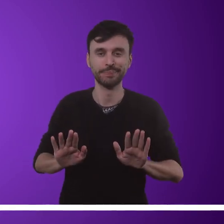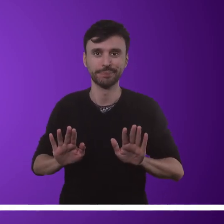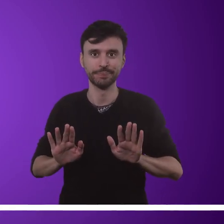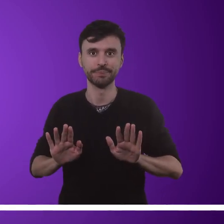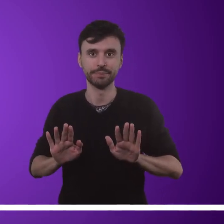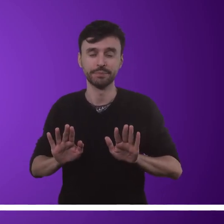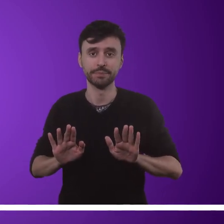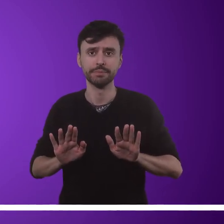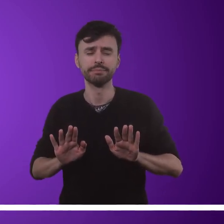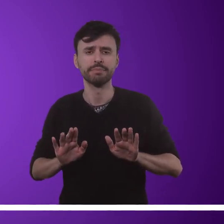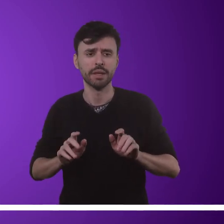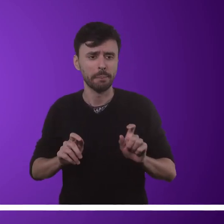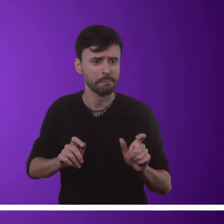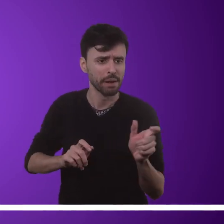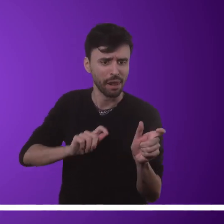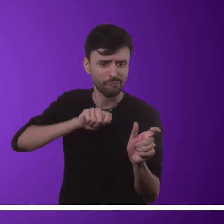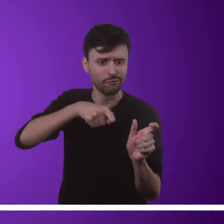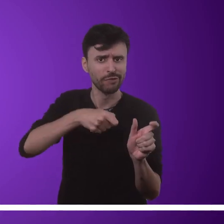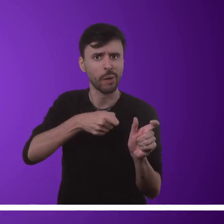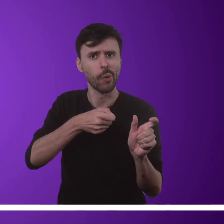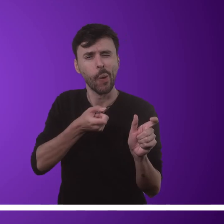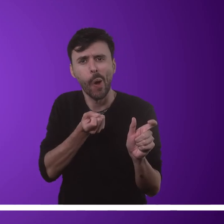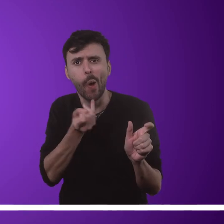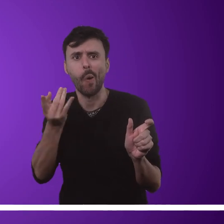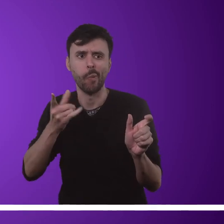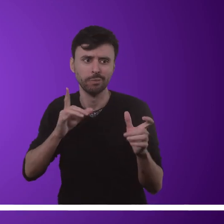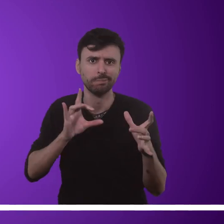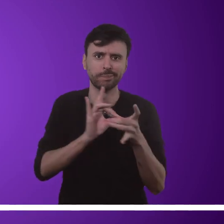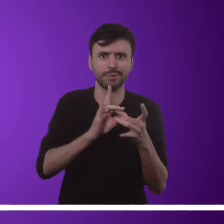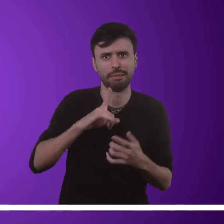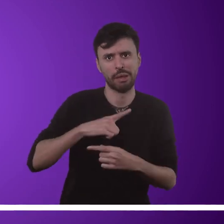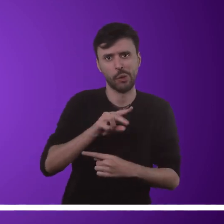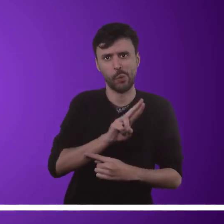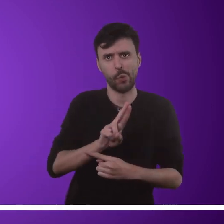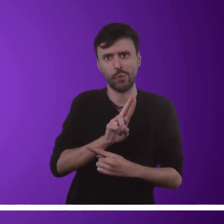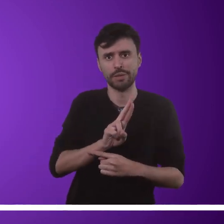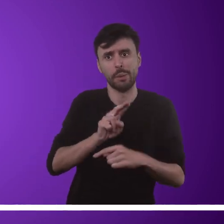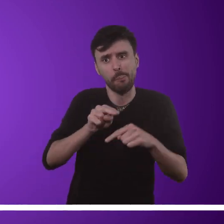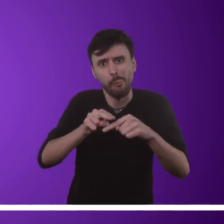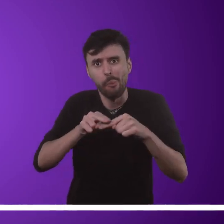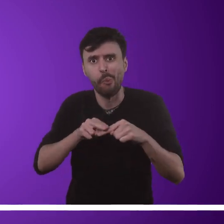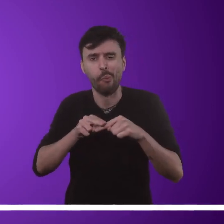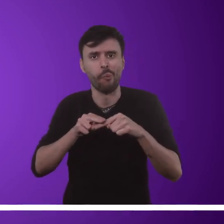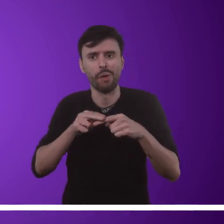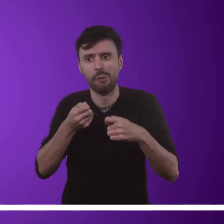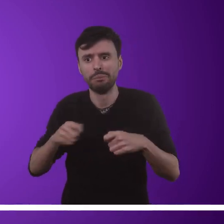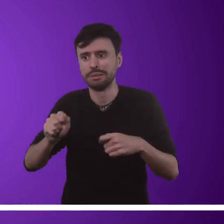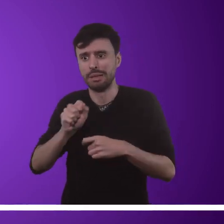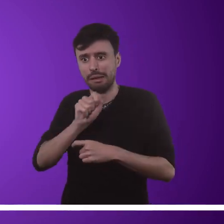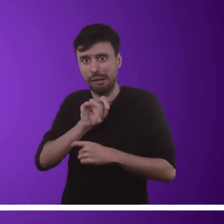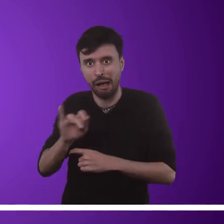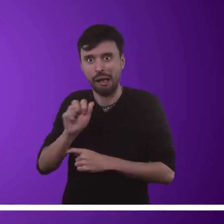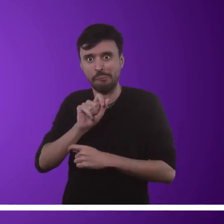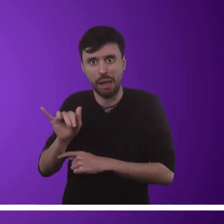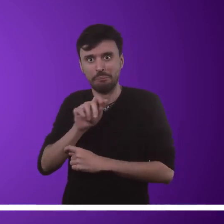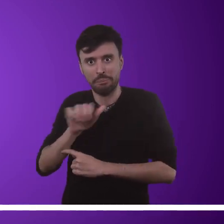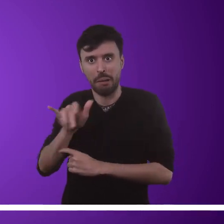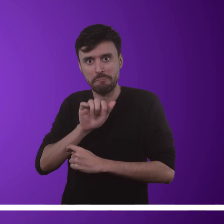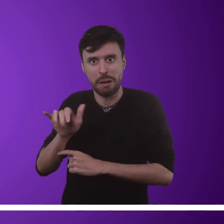Como as palavras, na maioria dos casos, têm sinais próprios, não faz sentido a pessoa usar o alfabeto manual